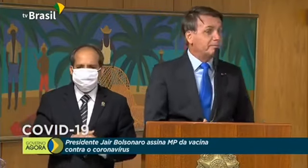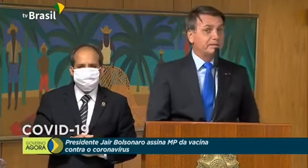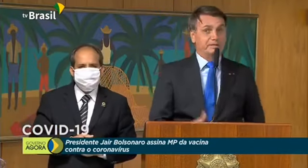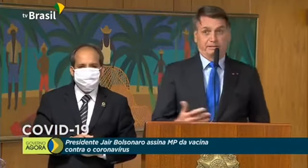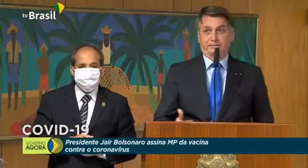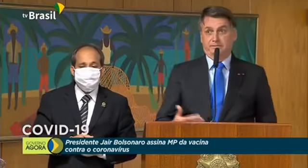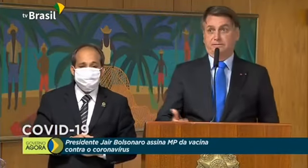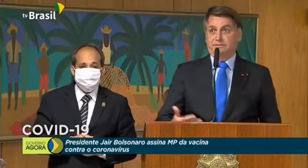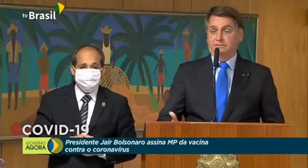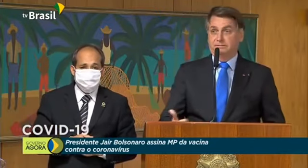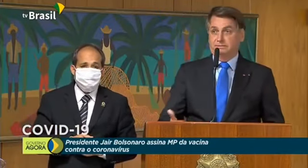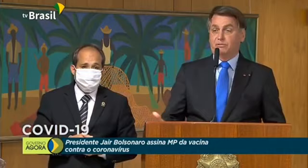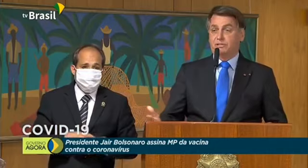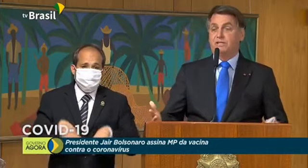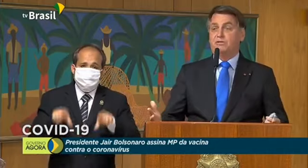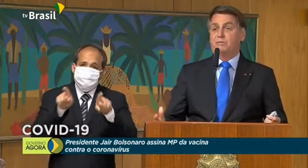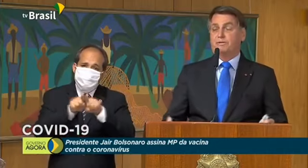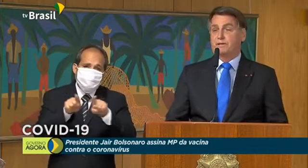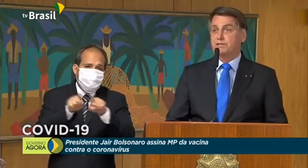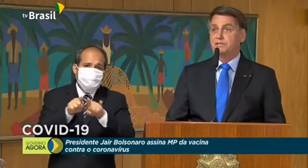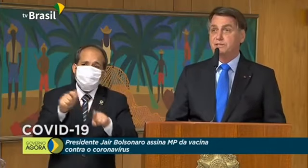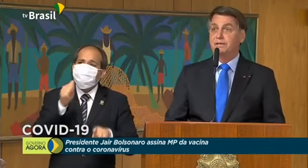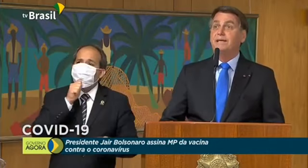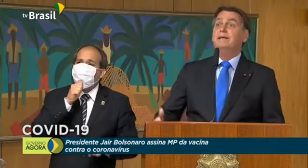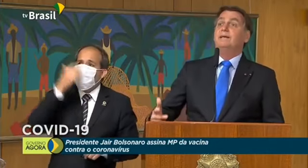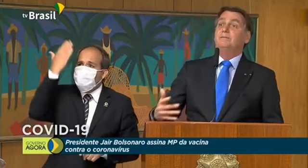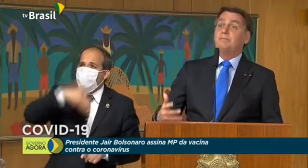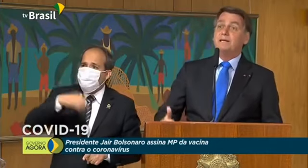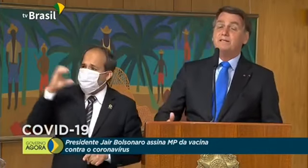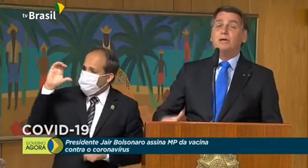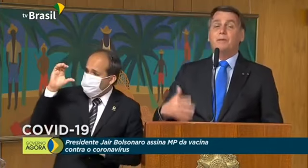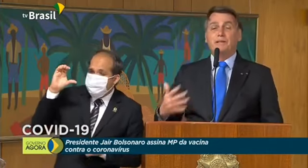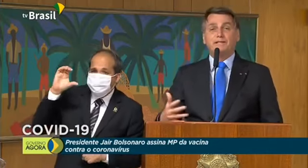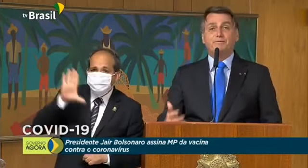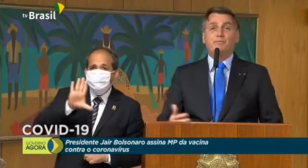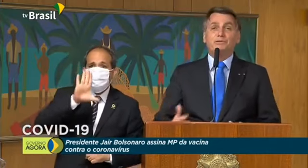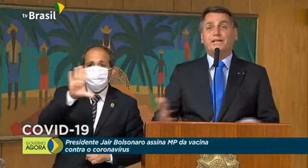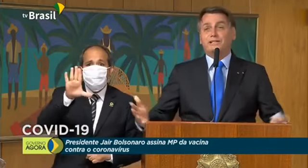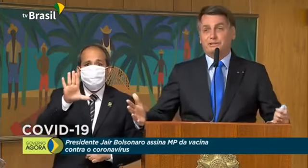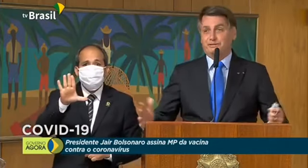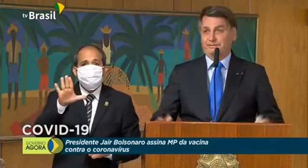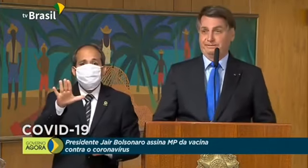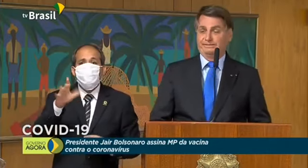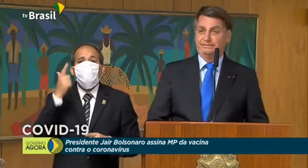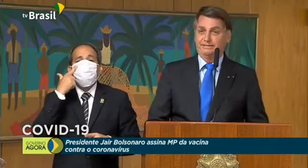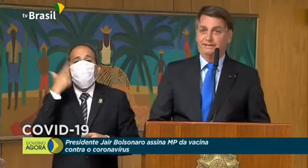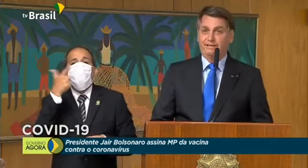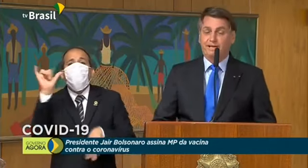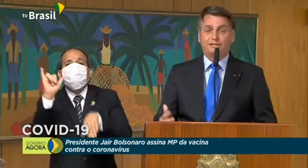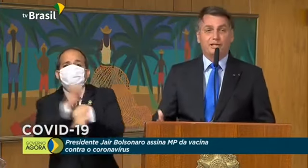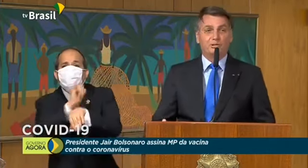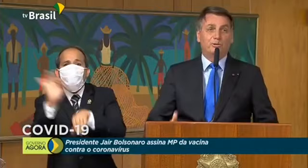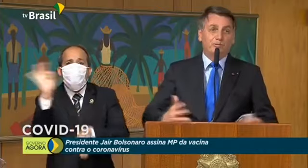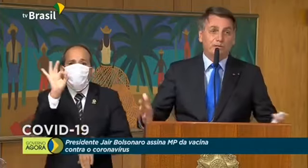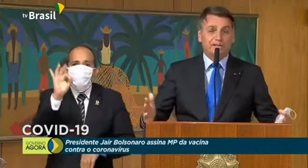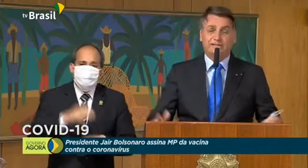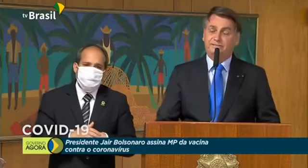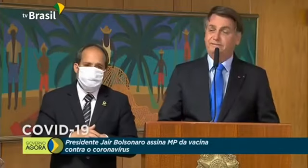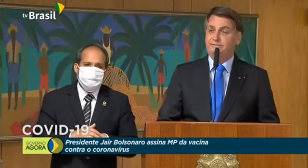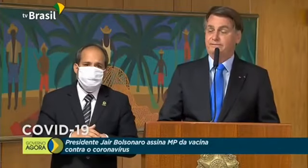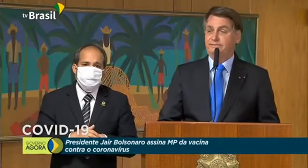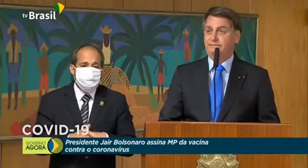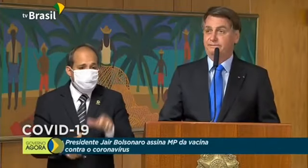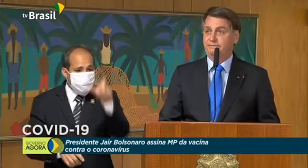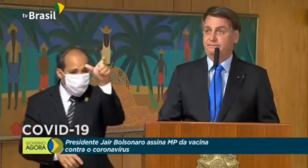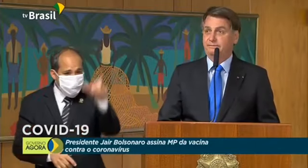Mesmo que não tinha comprovação científica, mas ele não apresentava uma alternativa. O está em jogo? Vidas.